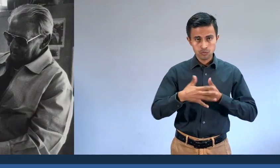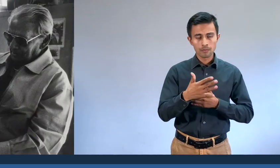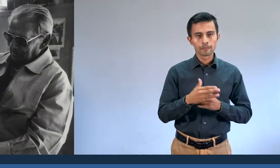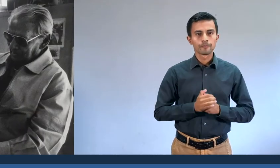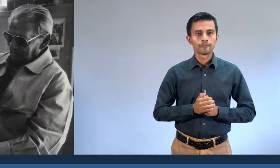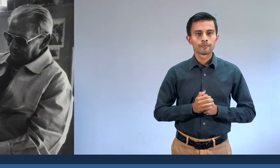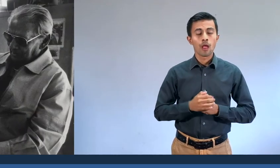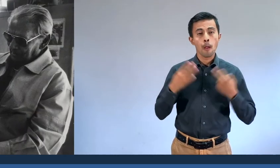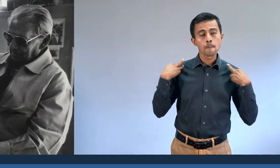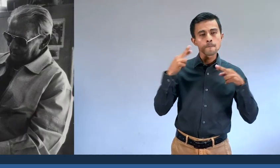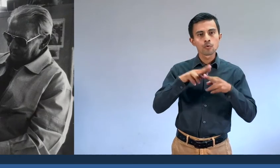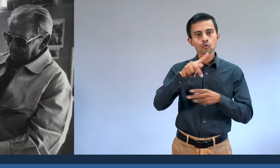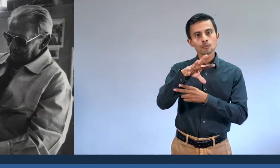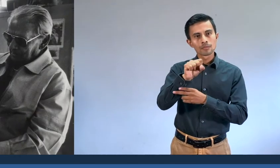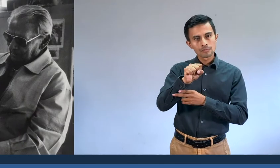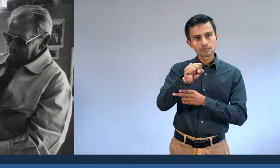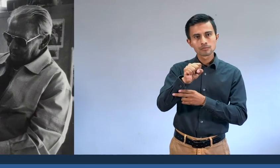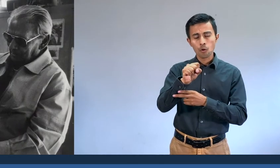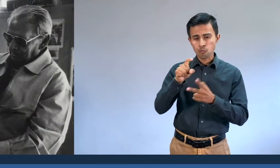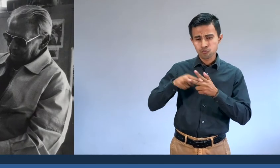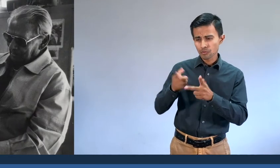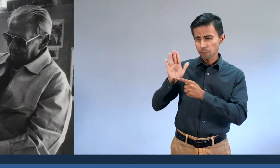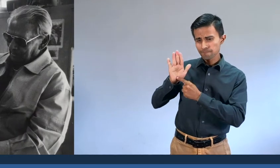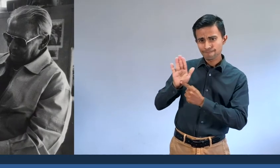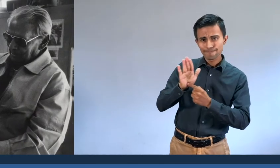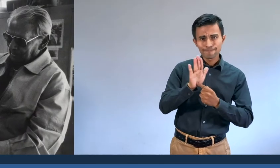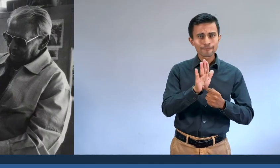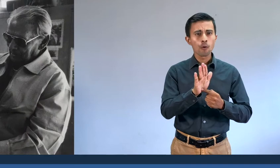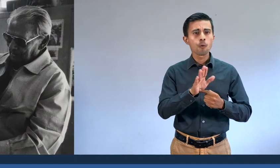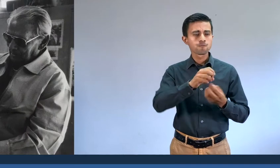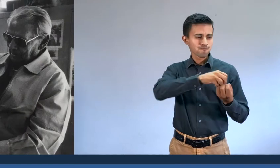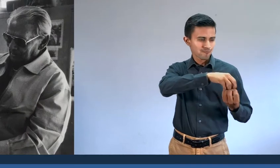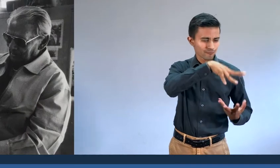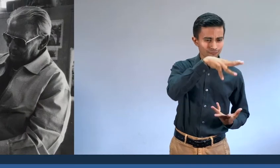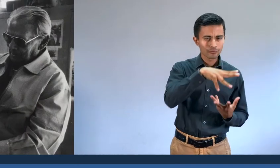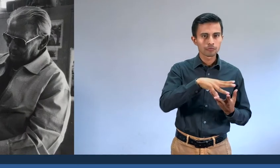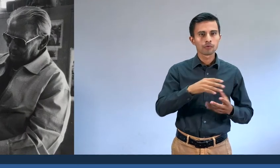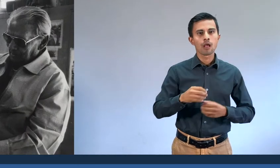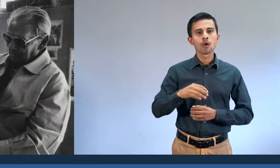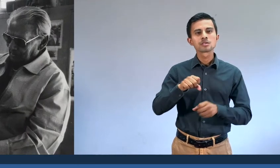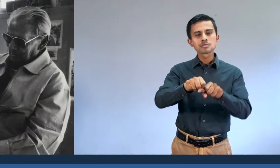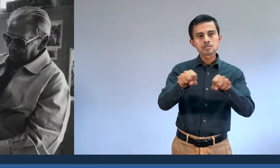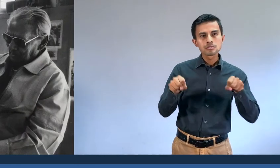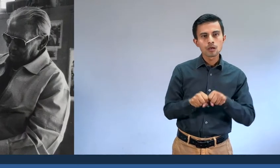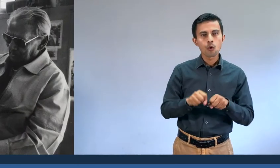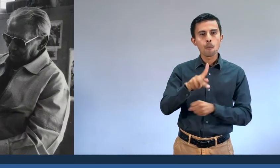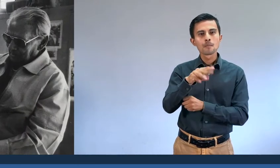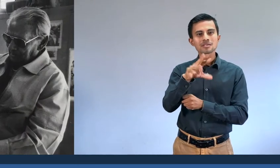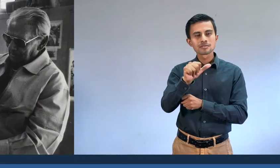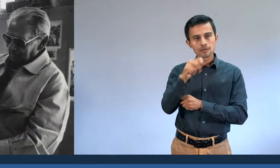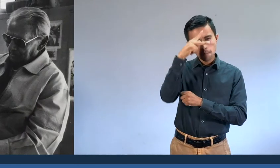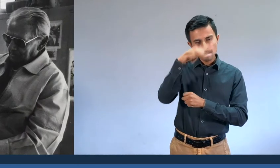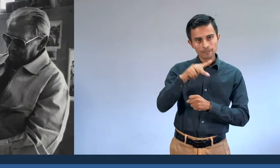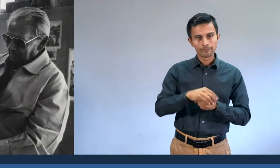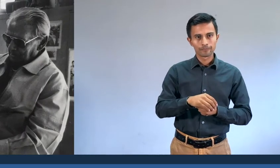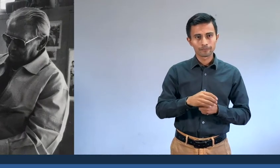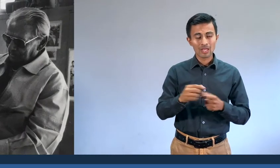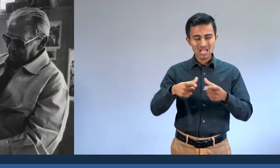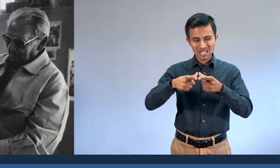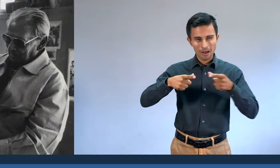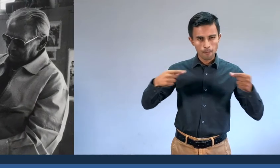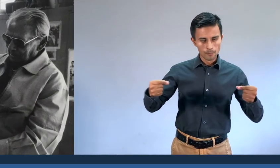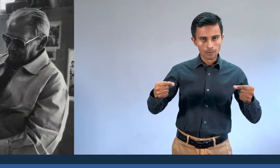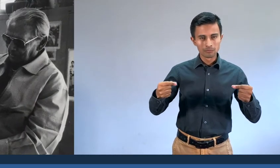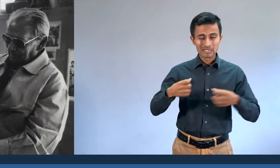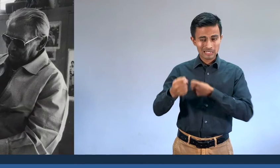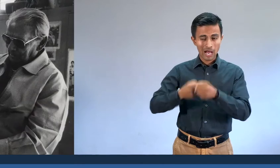el maestro Tomás Chávez Morado empezó a exponer su obra en el Salón de la Plástica Mexicana, en la Galería de Alberto Misraji, en Japón, y